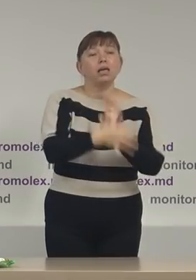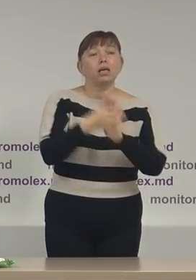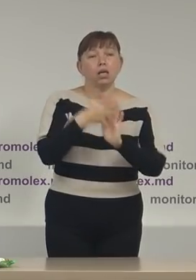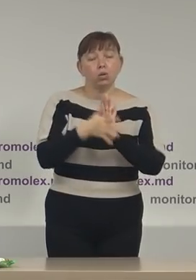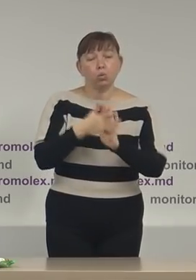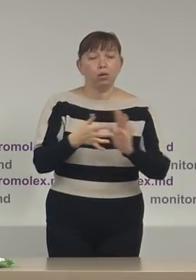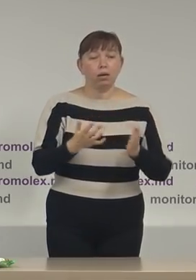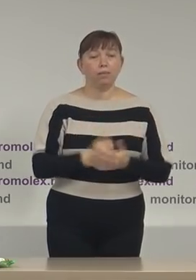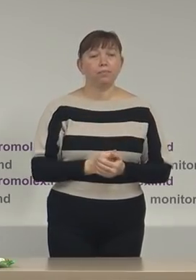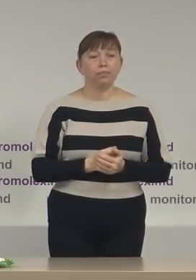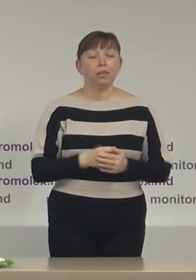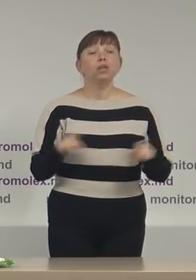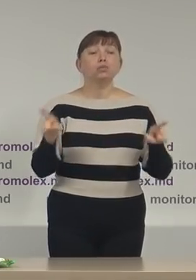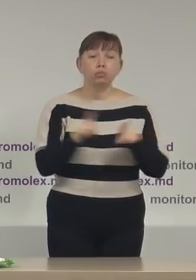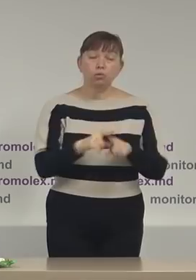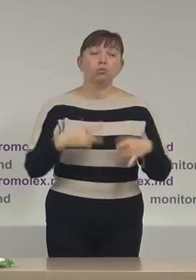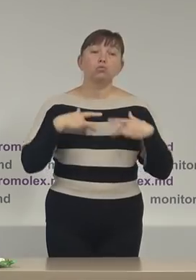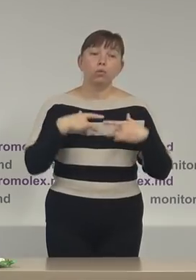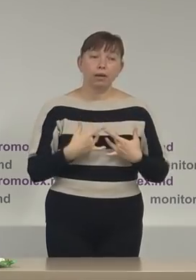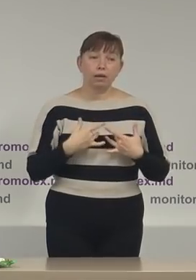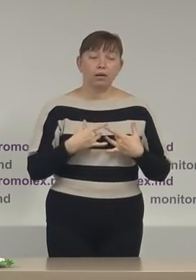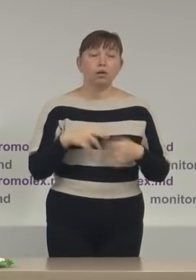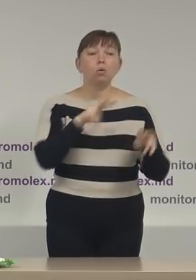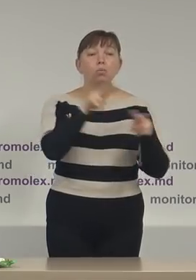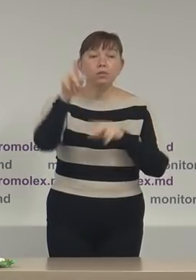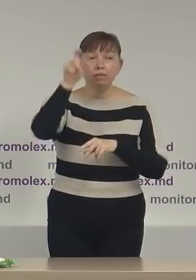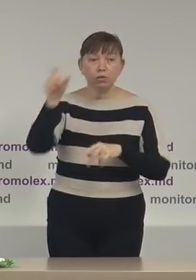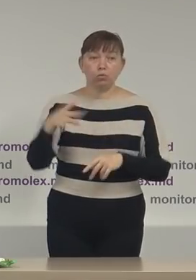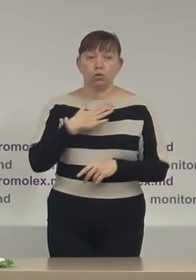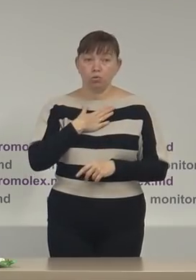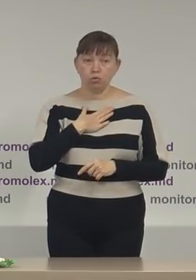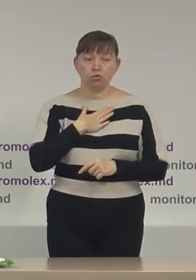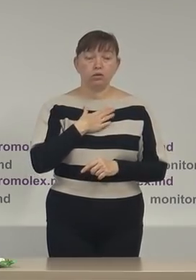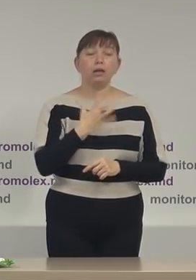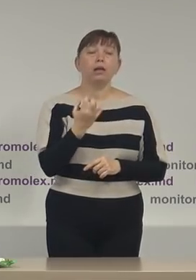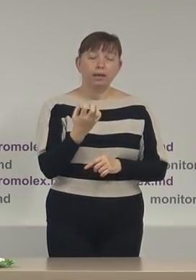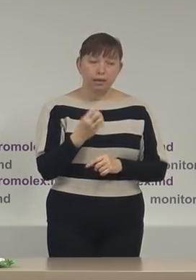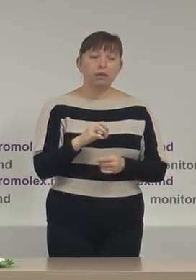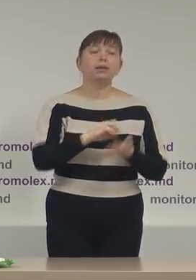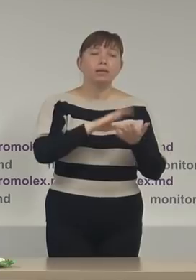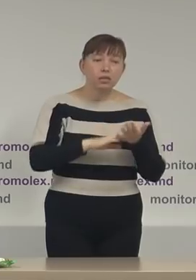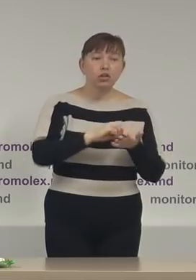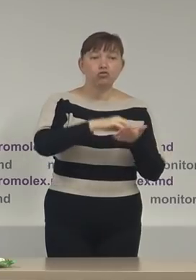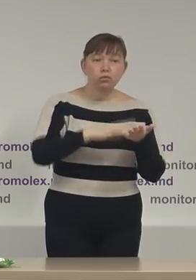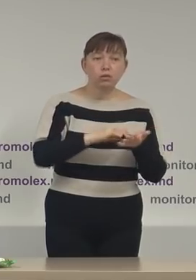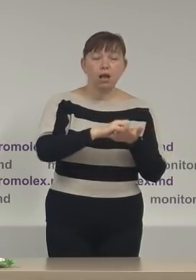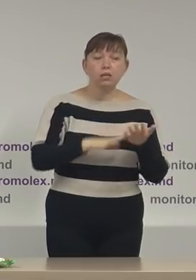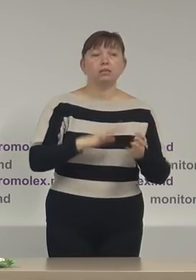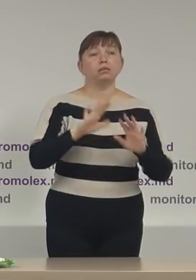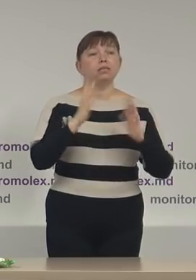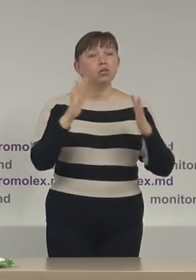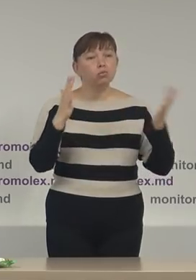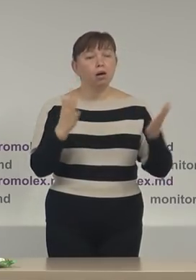declarate totuși cu regret observatorii noștri încă înregistrează situații de